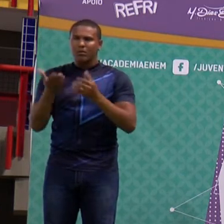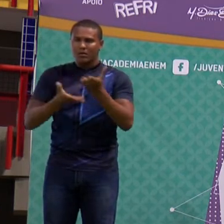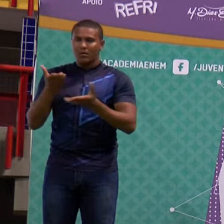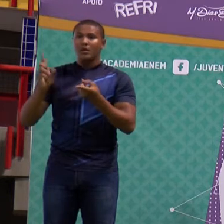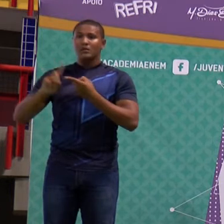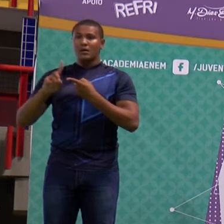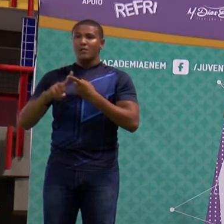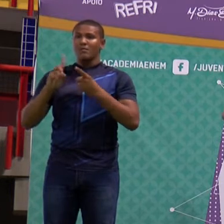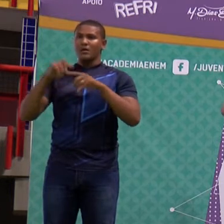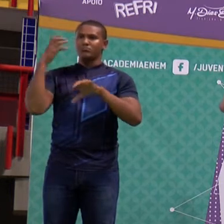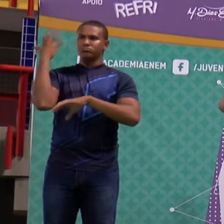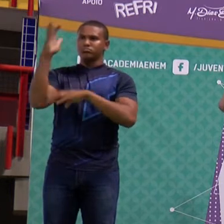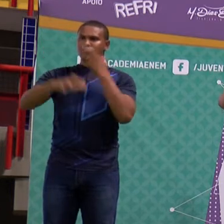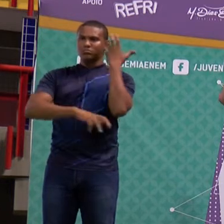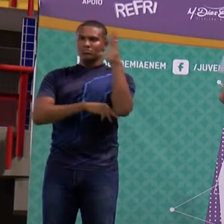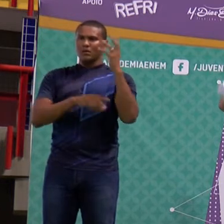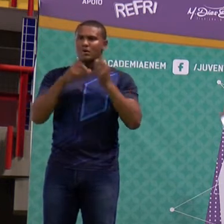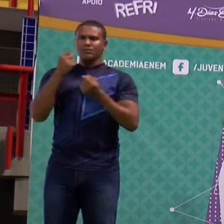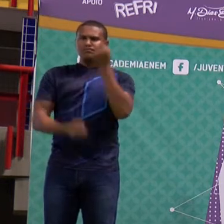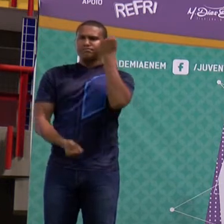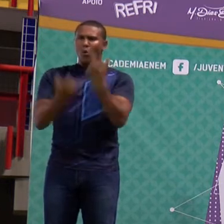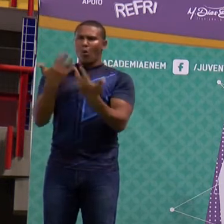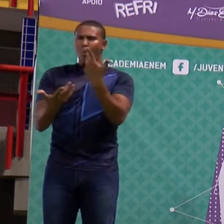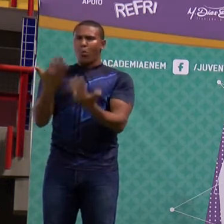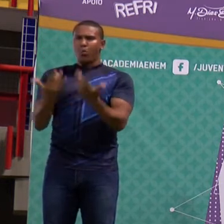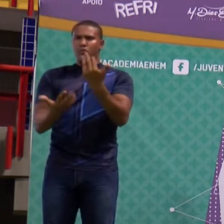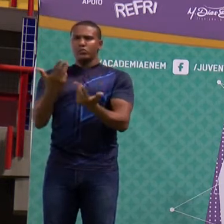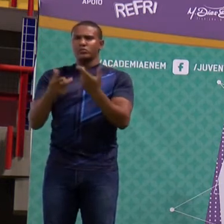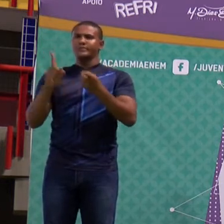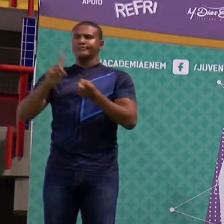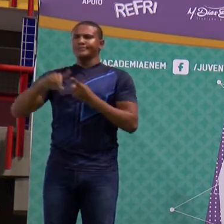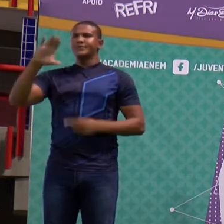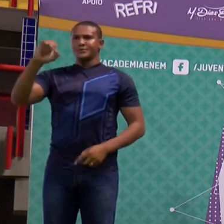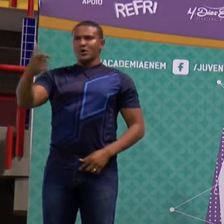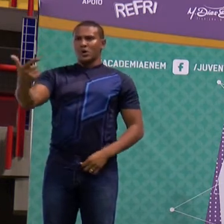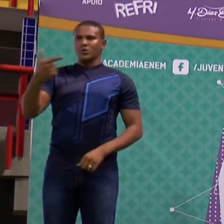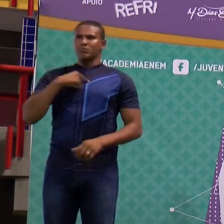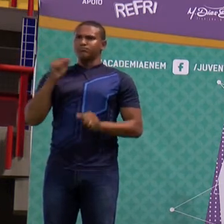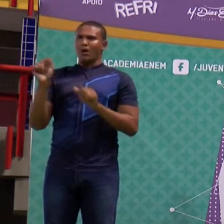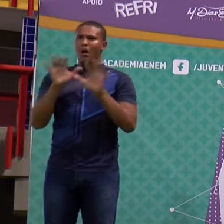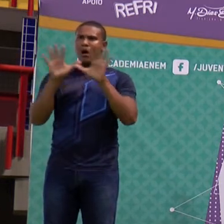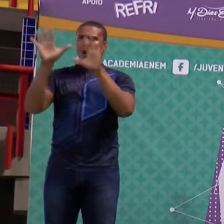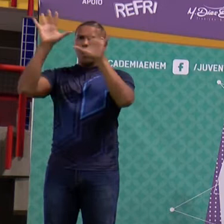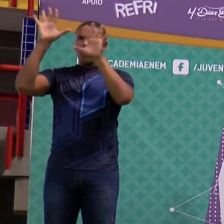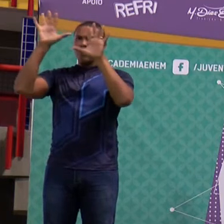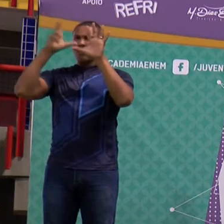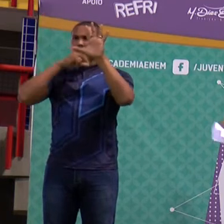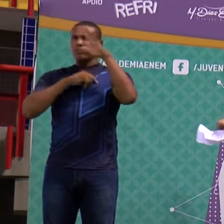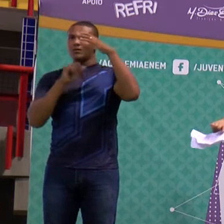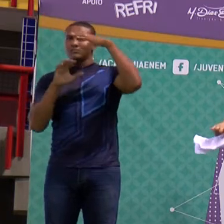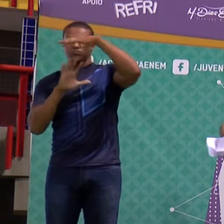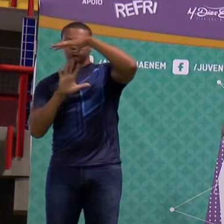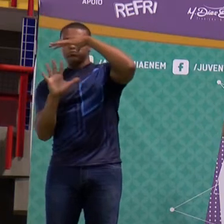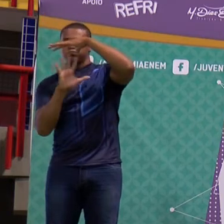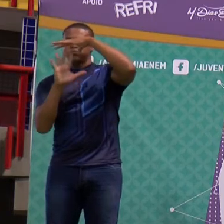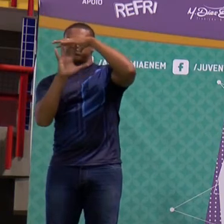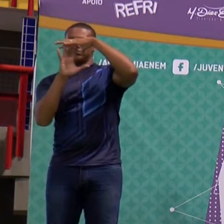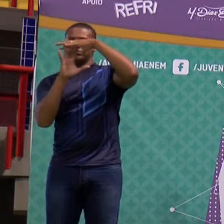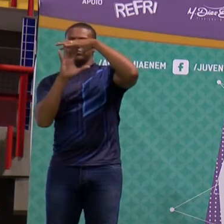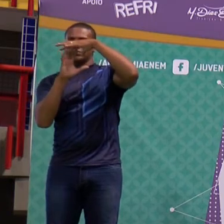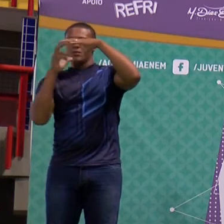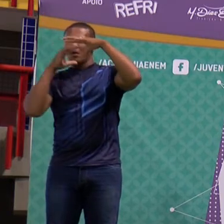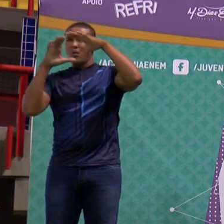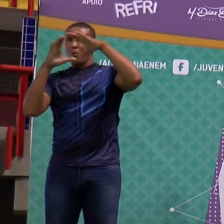queima das florestas, além de promover a emissão de CO2 atmosférico, ela vai destruir a cobertura da